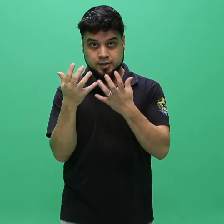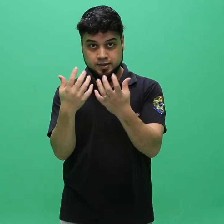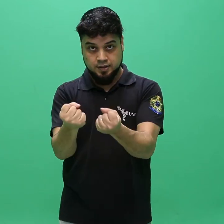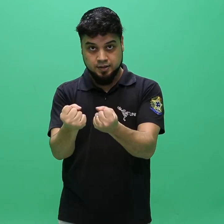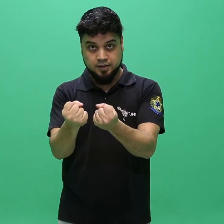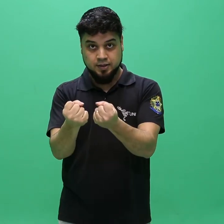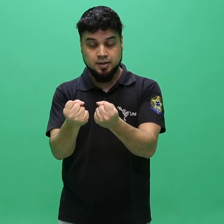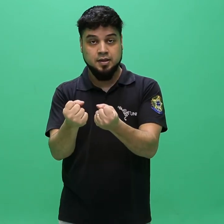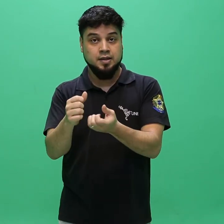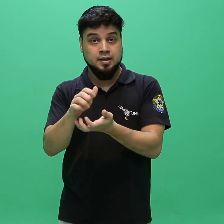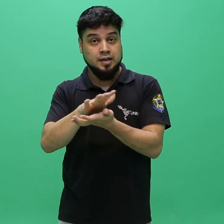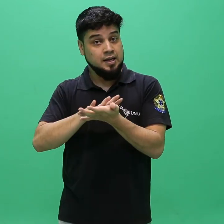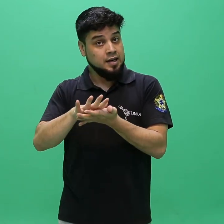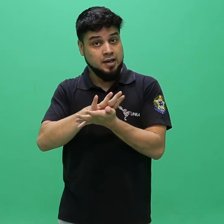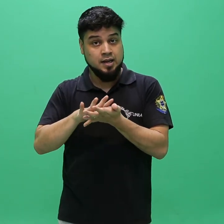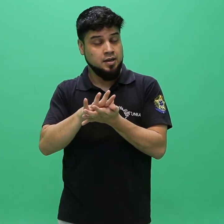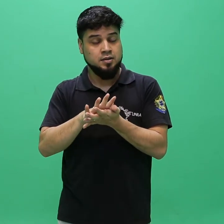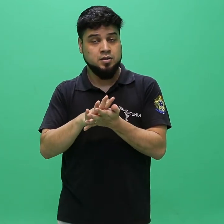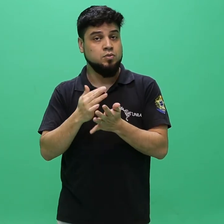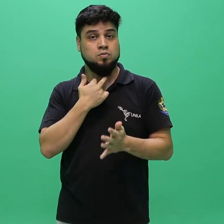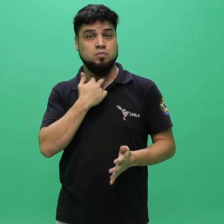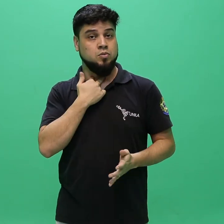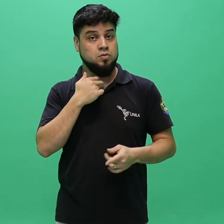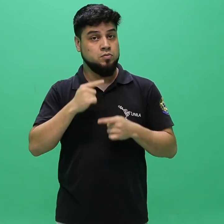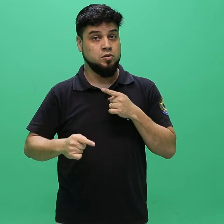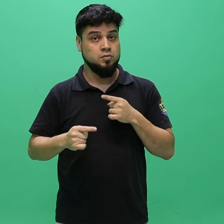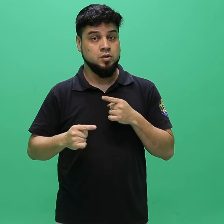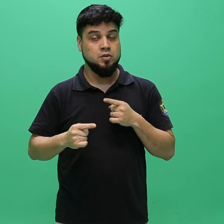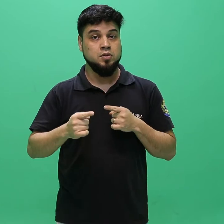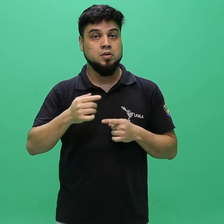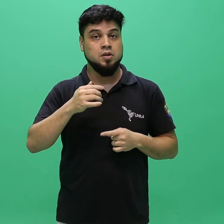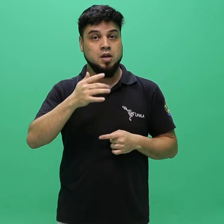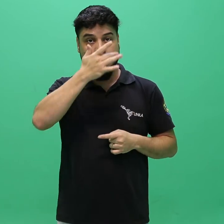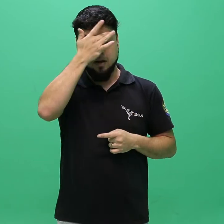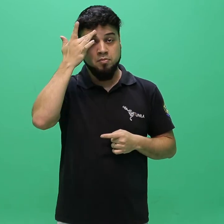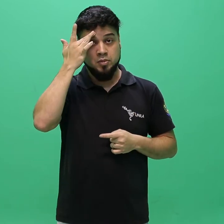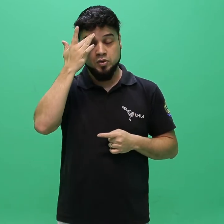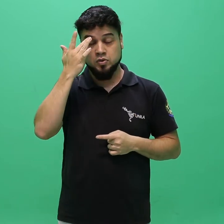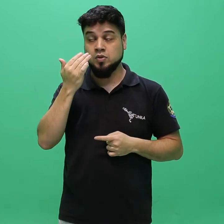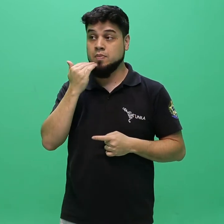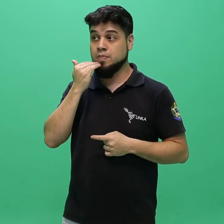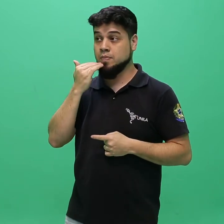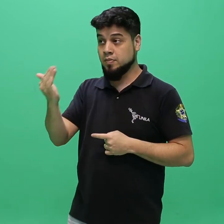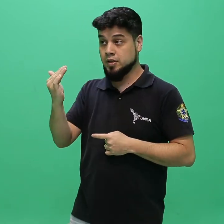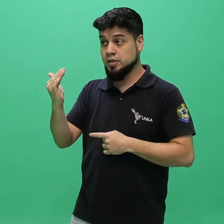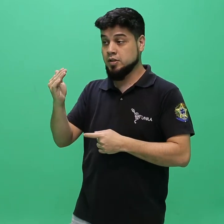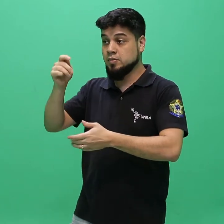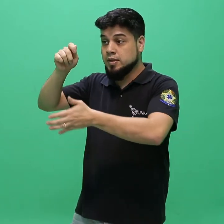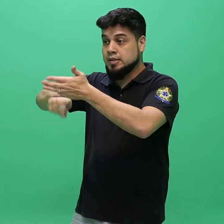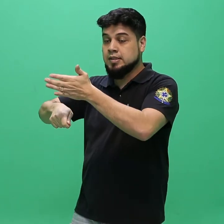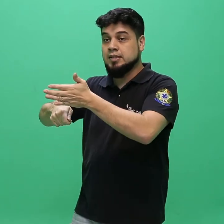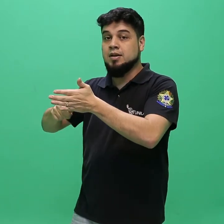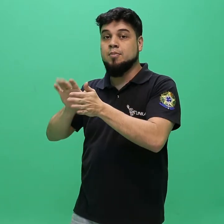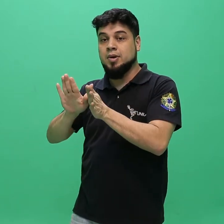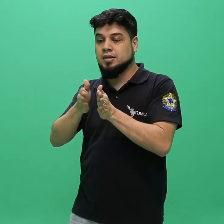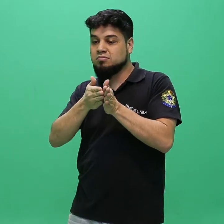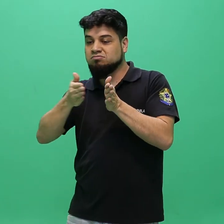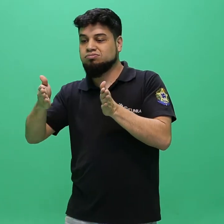solicitações de inscrição fora do prazo ou por via diversa à estabelecida no presente